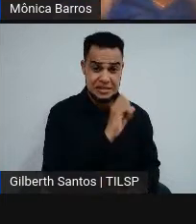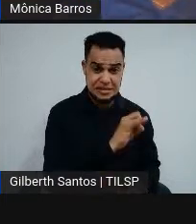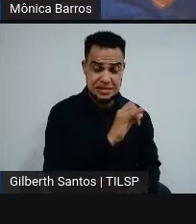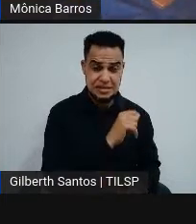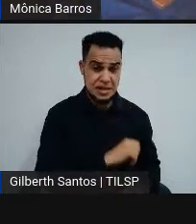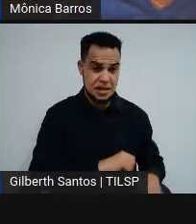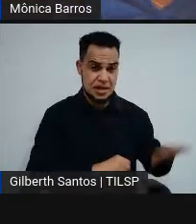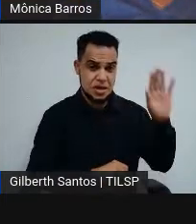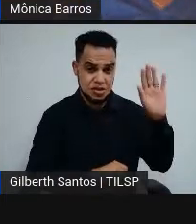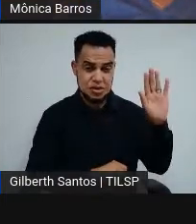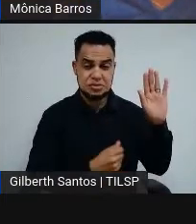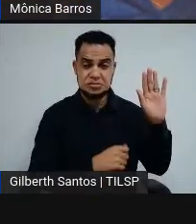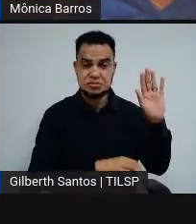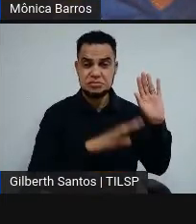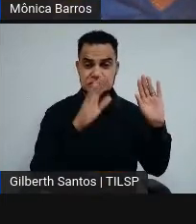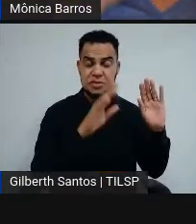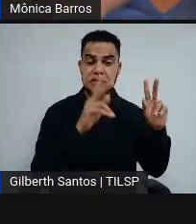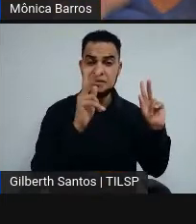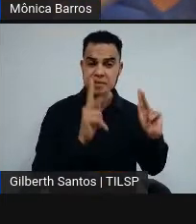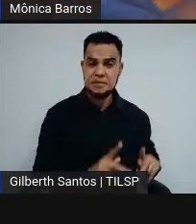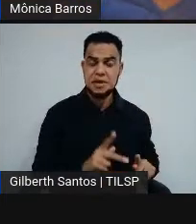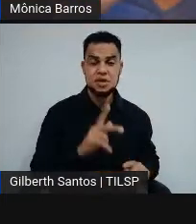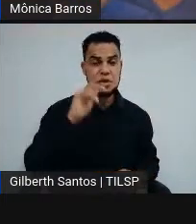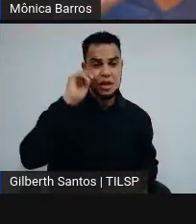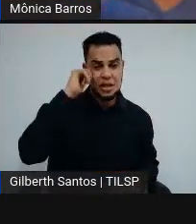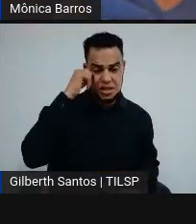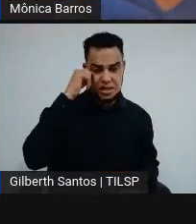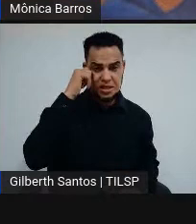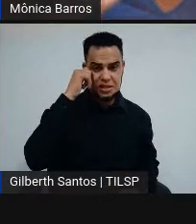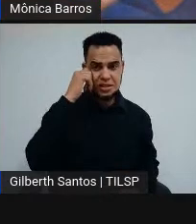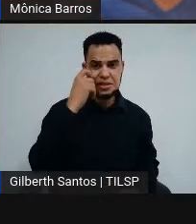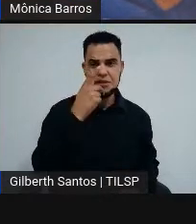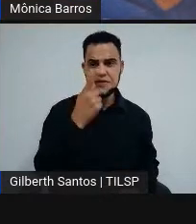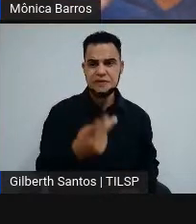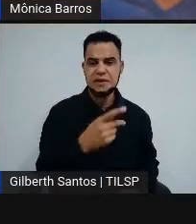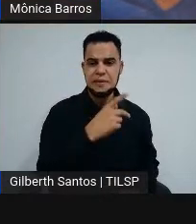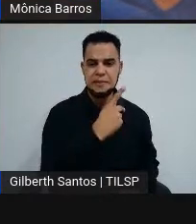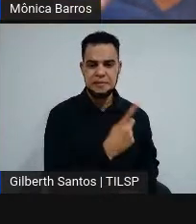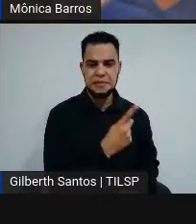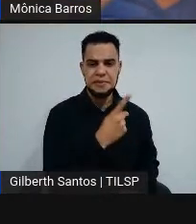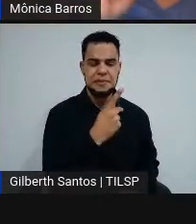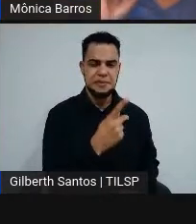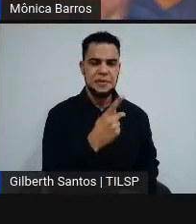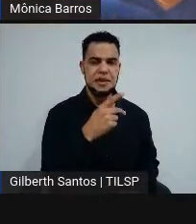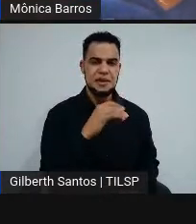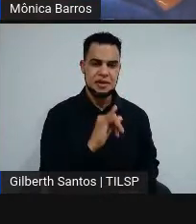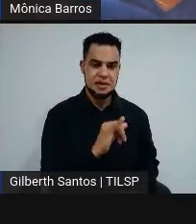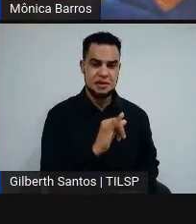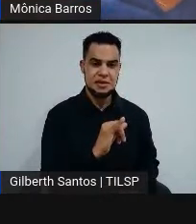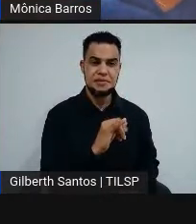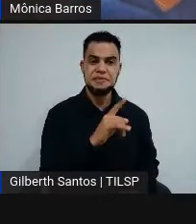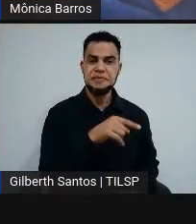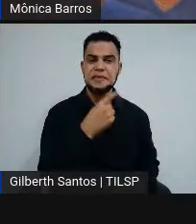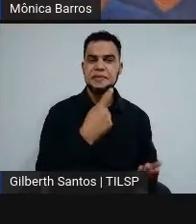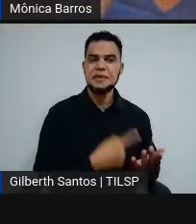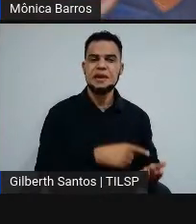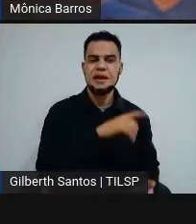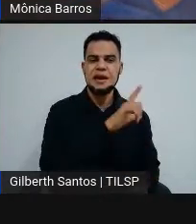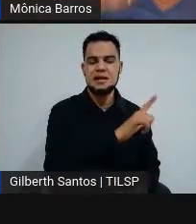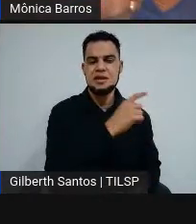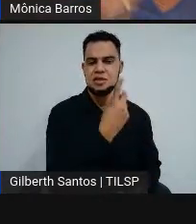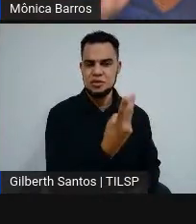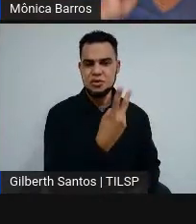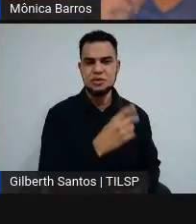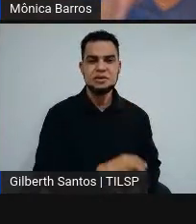esse candidato for uma pessoa negra, que a gente chama de PPI, vai marcar L2.